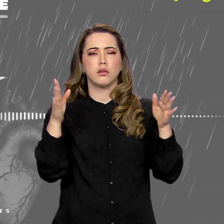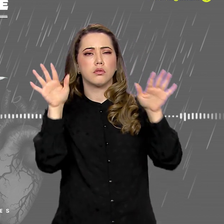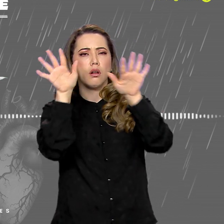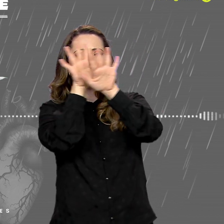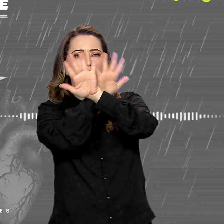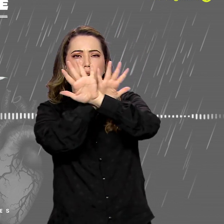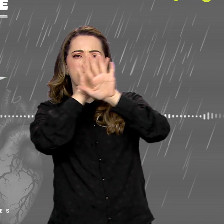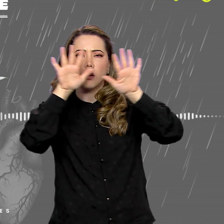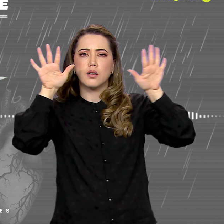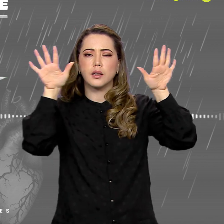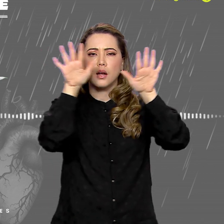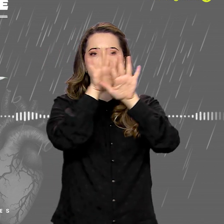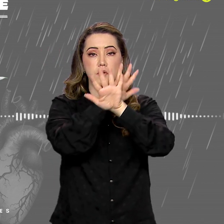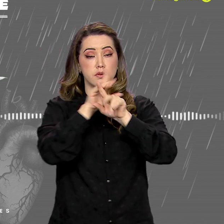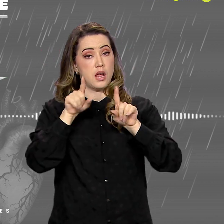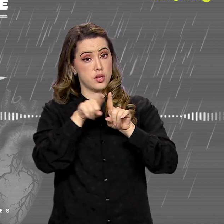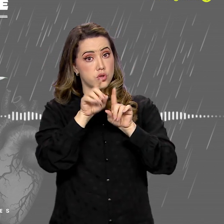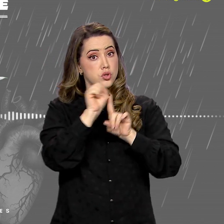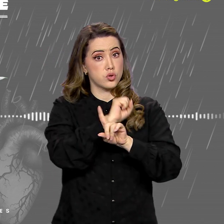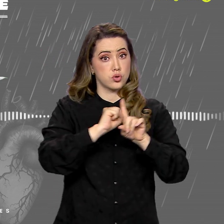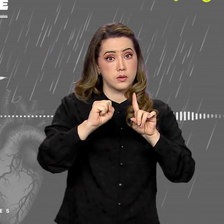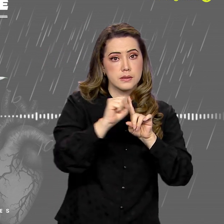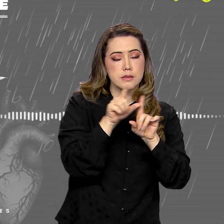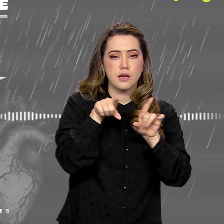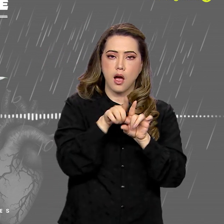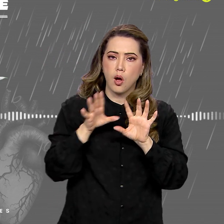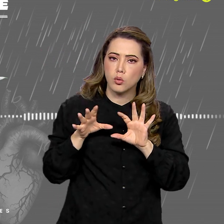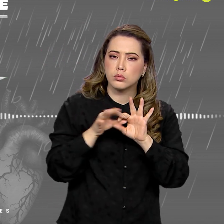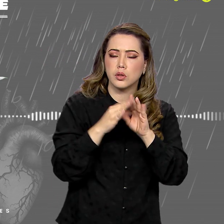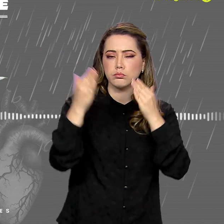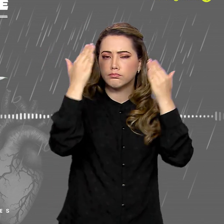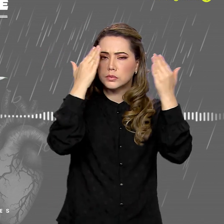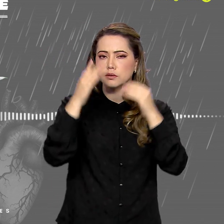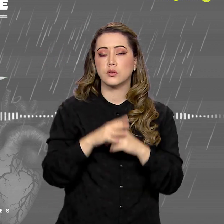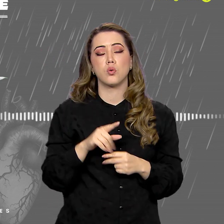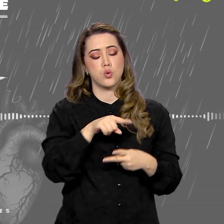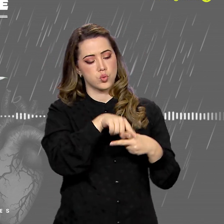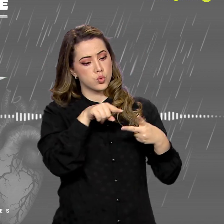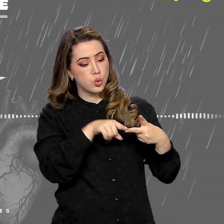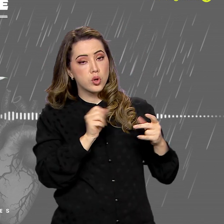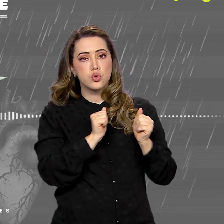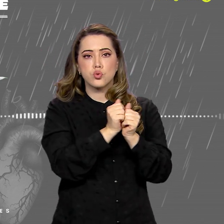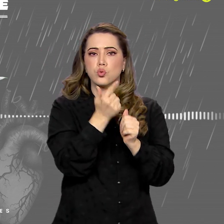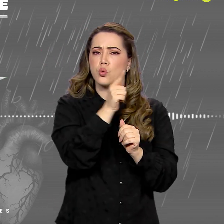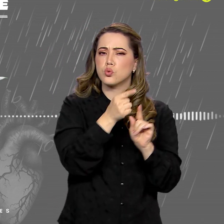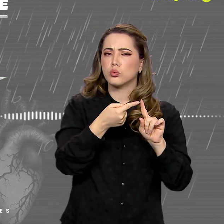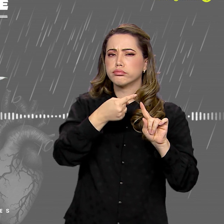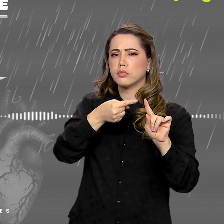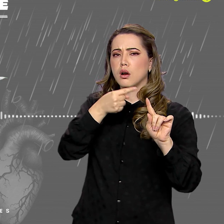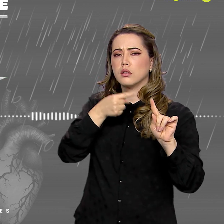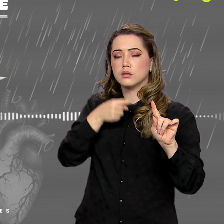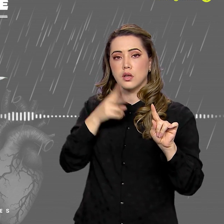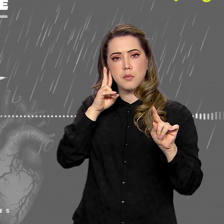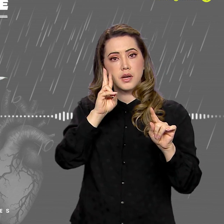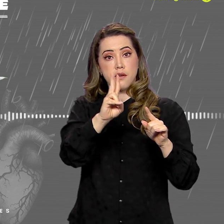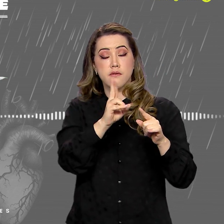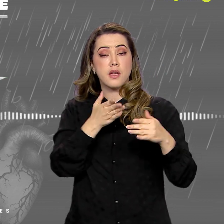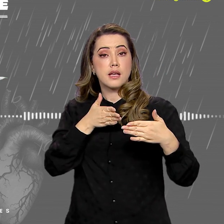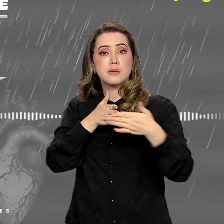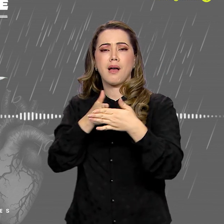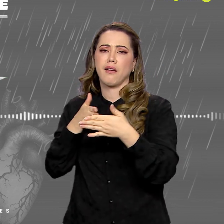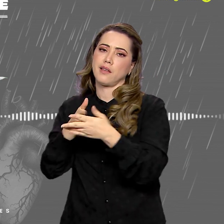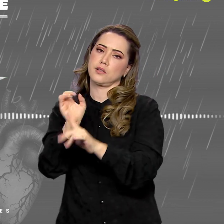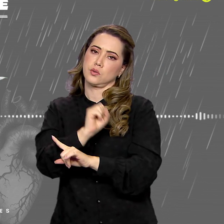social e os impactos psíquicos. O Pedro e a Maria Júlia se somam aos outros entrevistados para nos ajudar a discutir as barreiras sociais